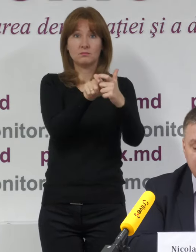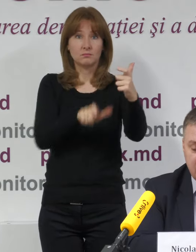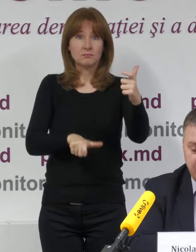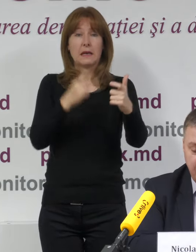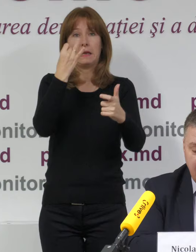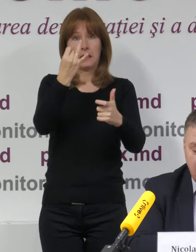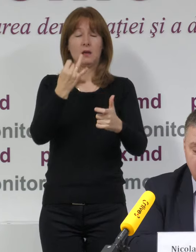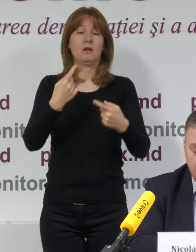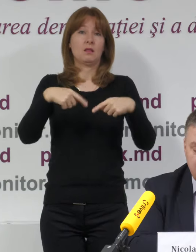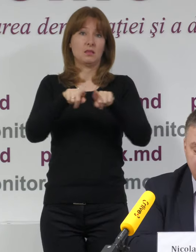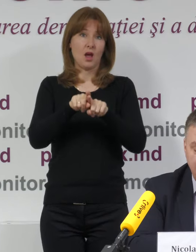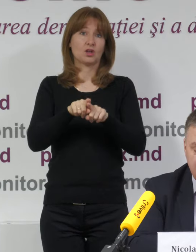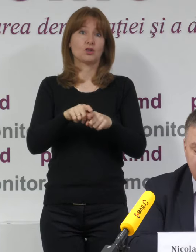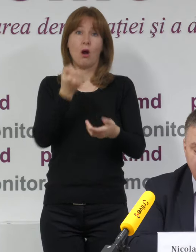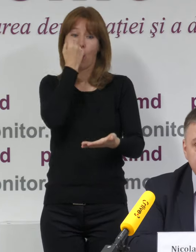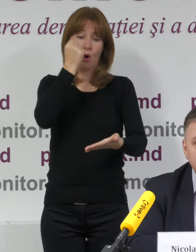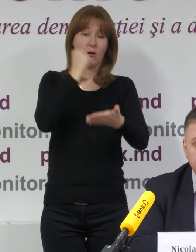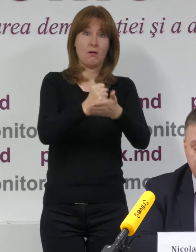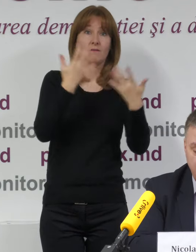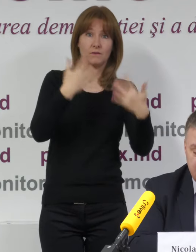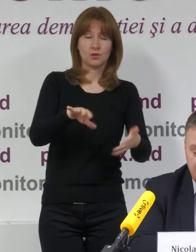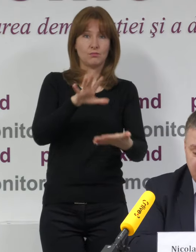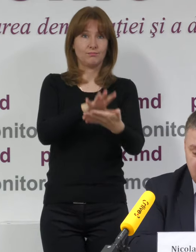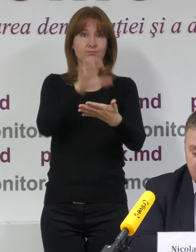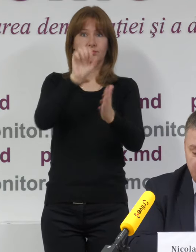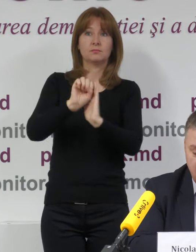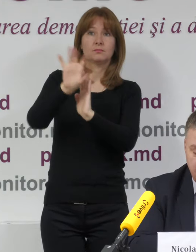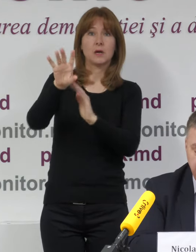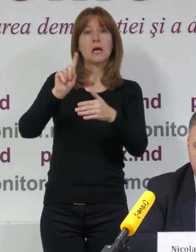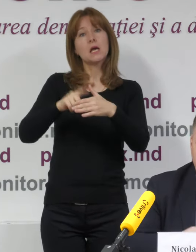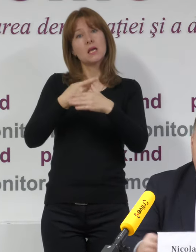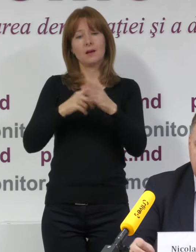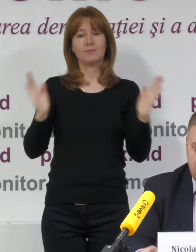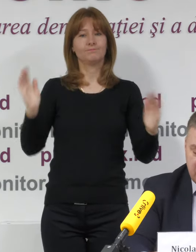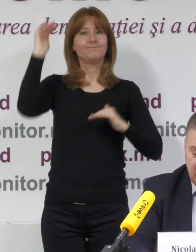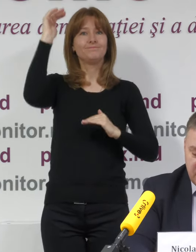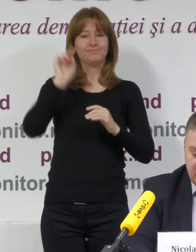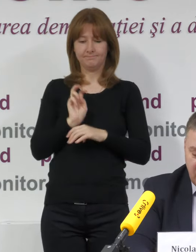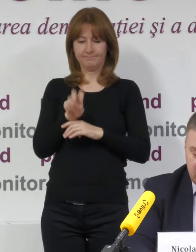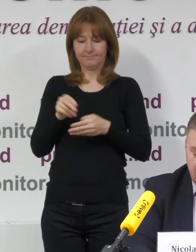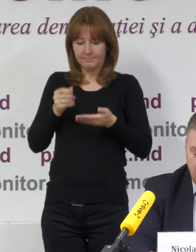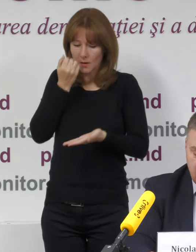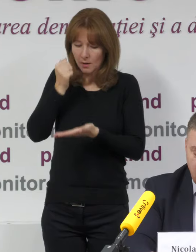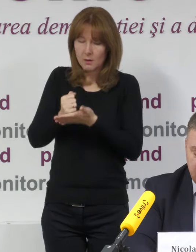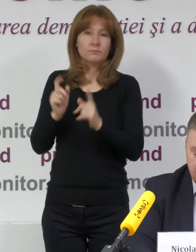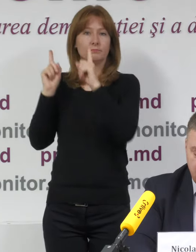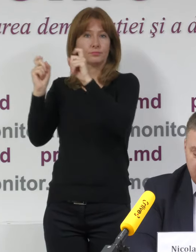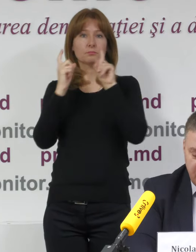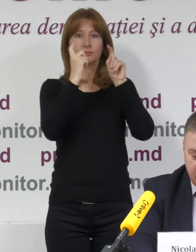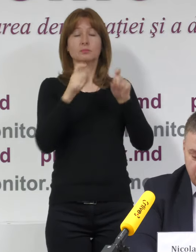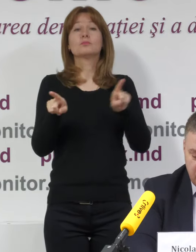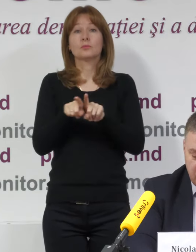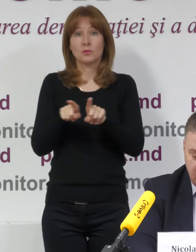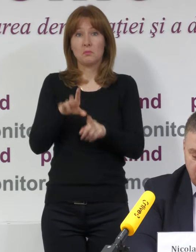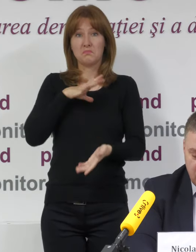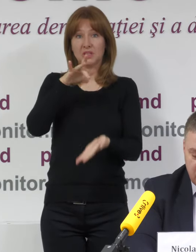de vot cu votul exprimat sau amplasare defectuasă a cabinilor de vot. Deci acele cinci cazuri au avut loc în sectorul